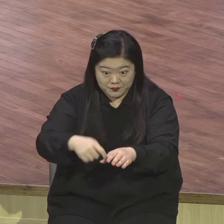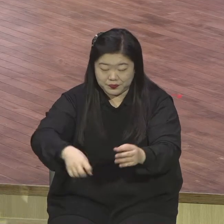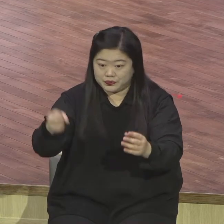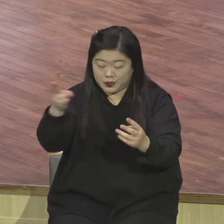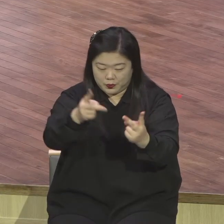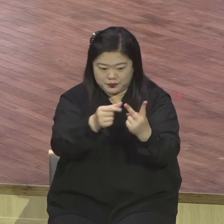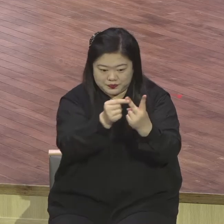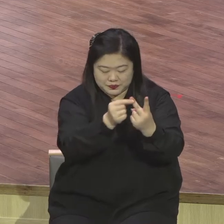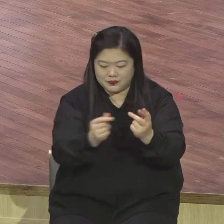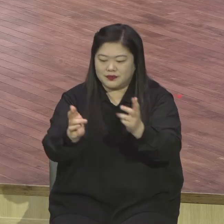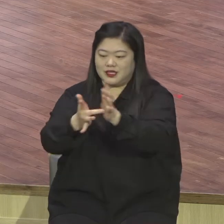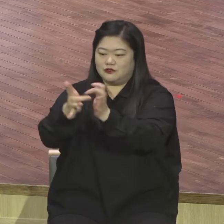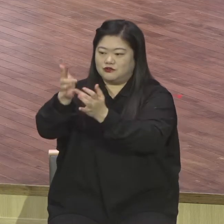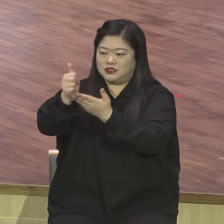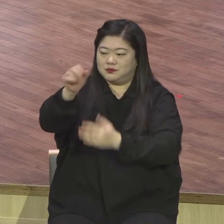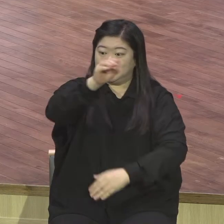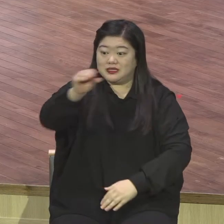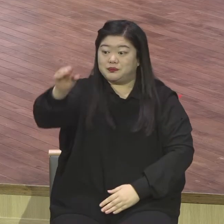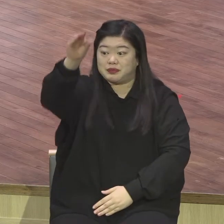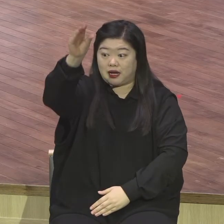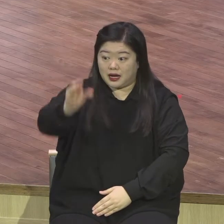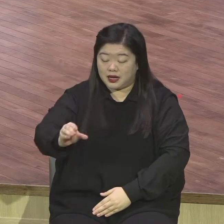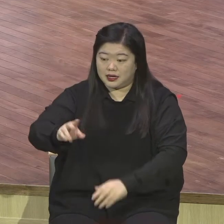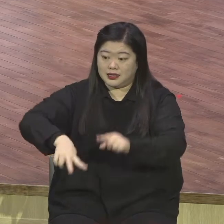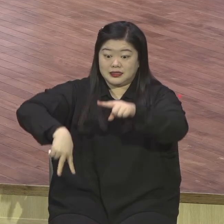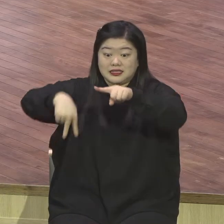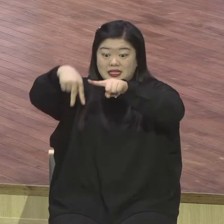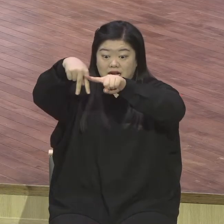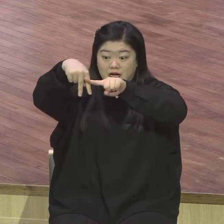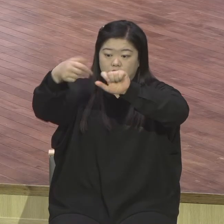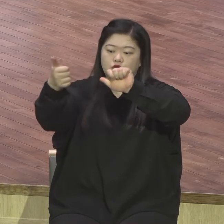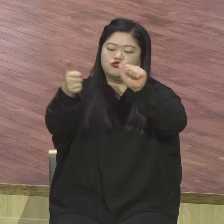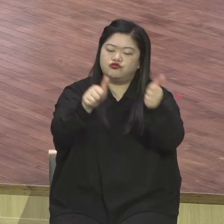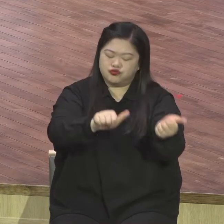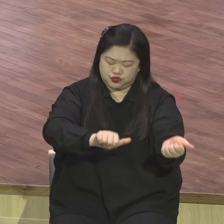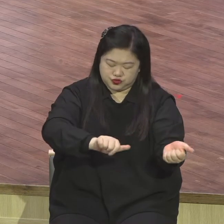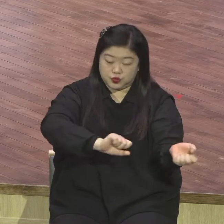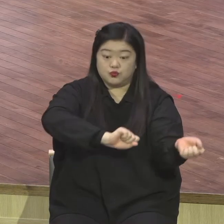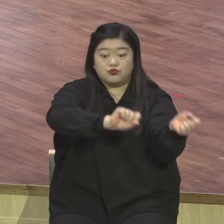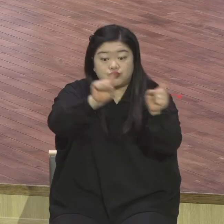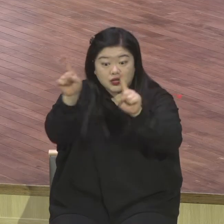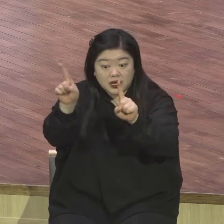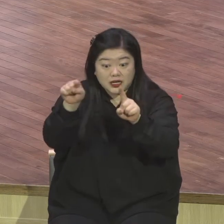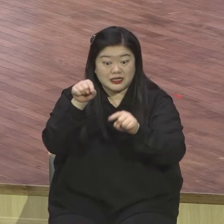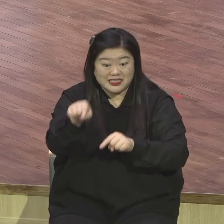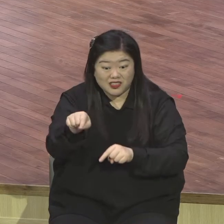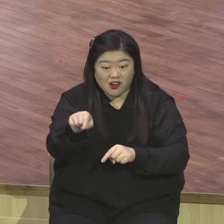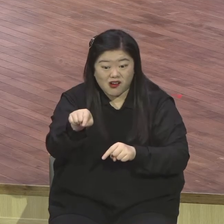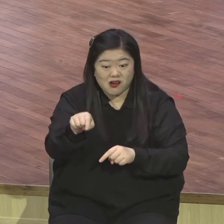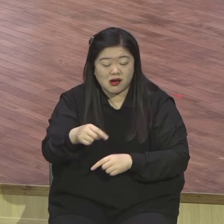주우시고 다시 살아나신 보안사건은 팩트예요. 사실이라고